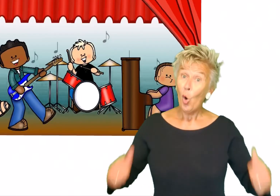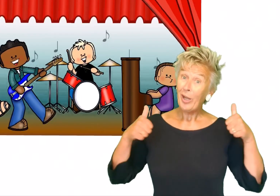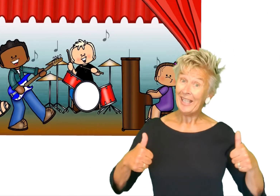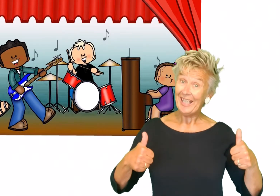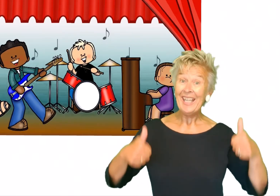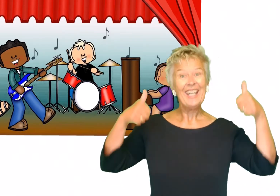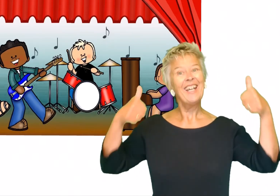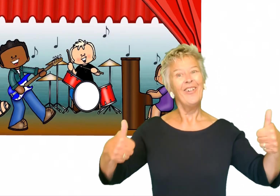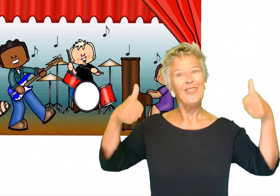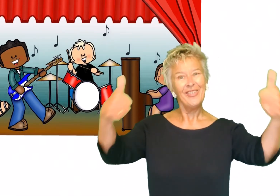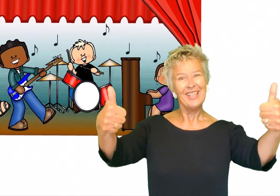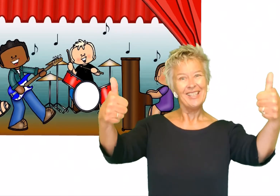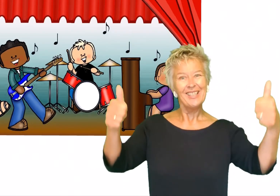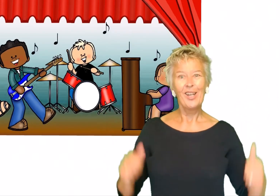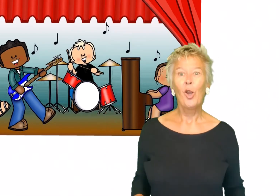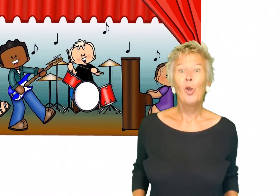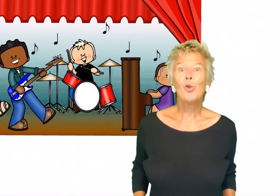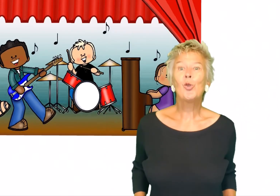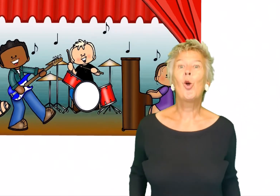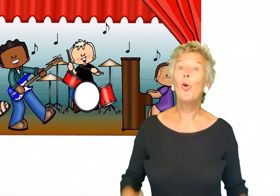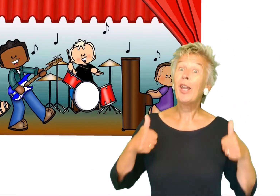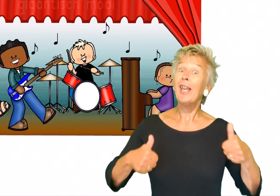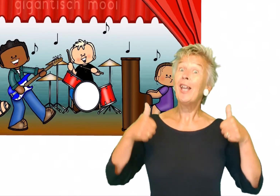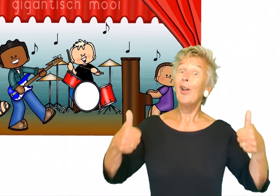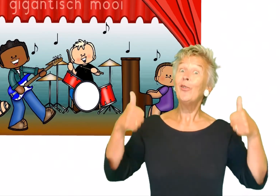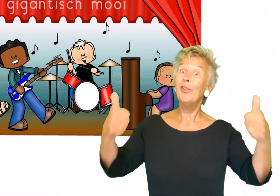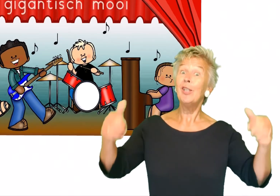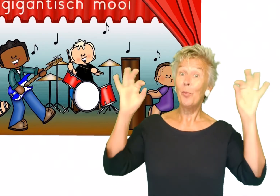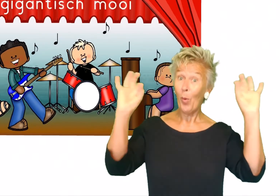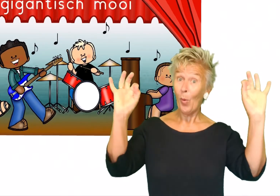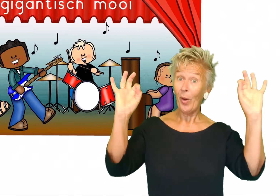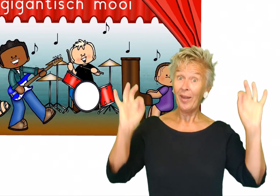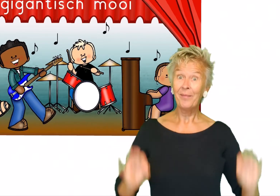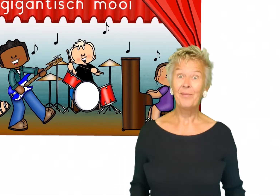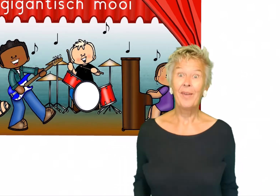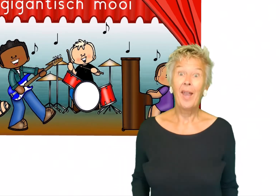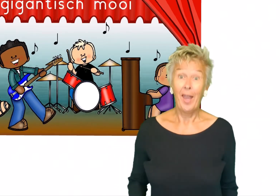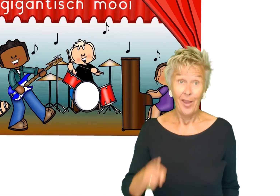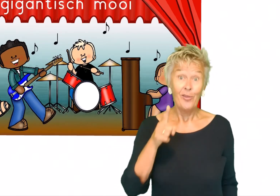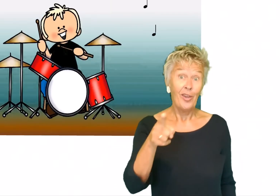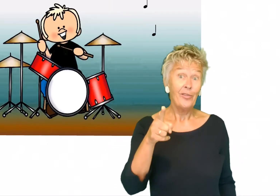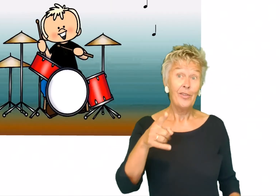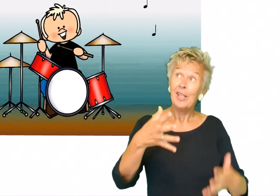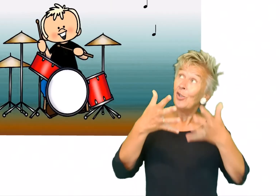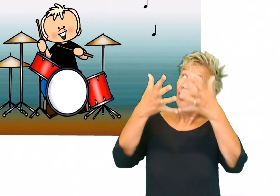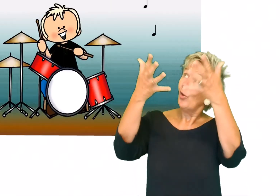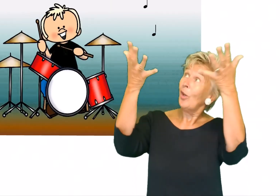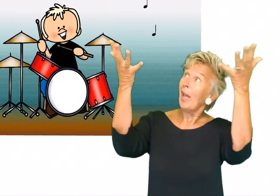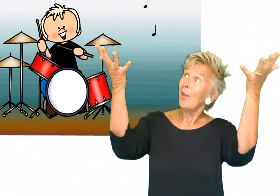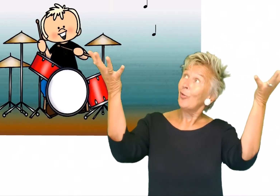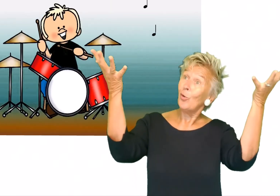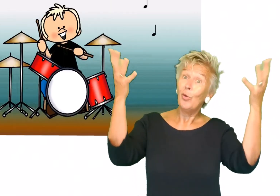Zo gigantisch. Zo gigantisch mooi. Dat is de natuur.